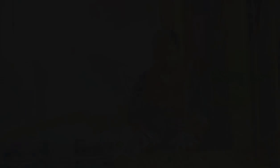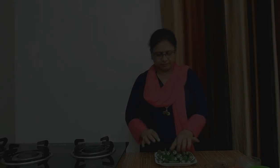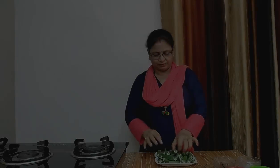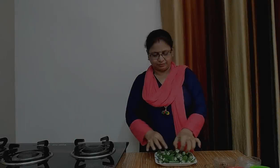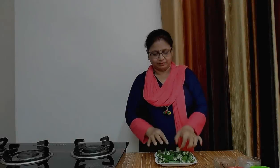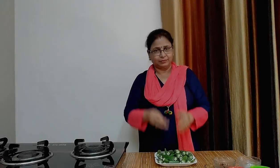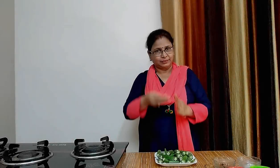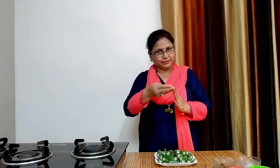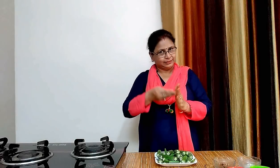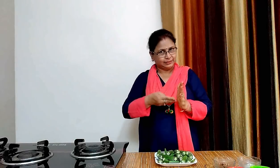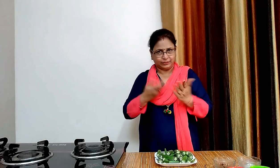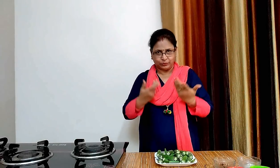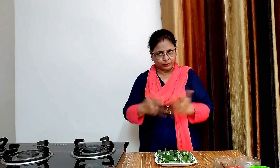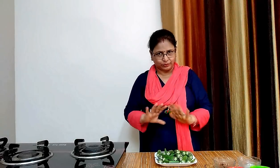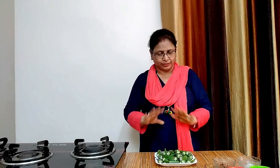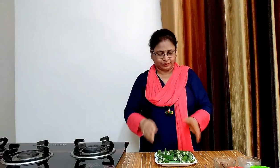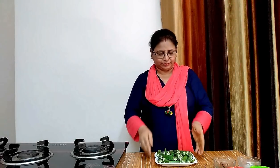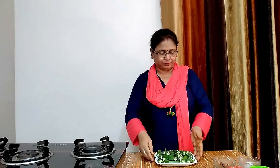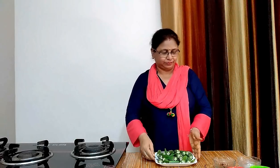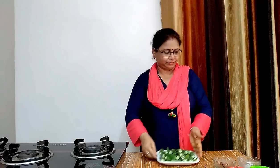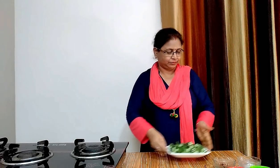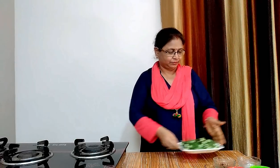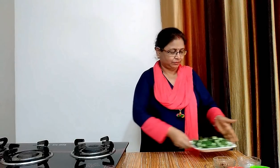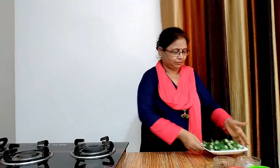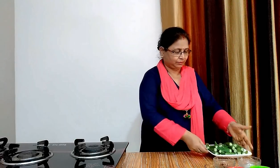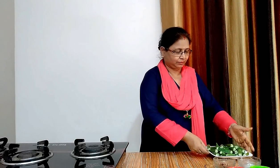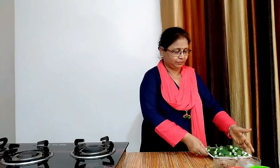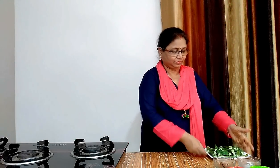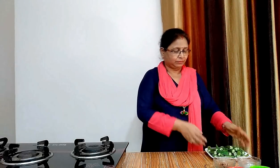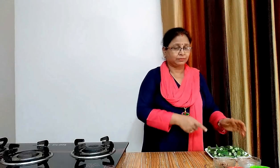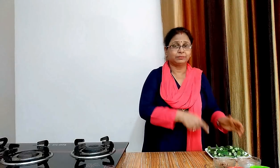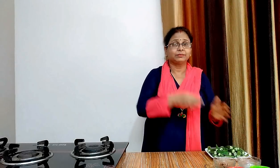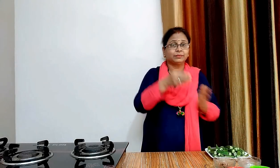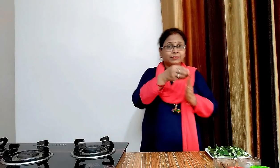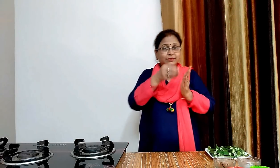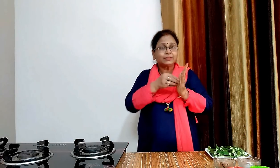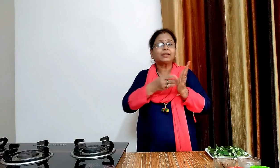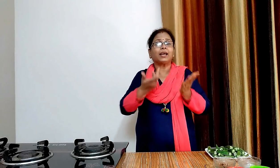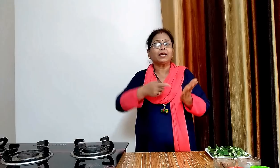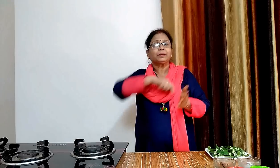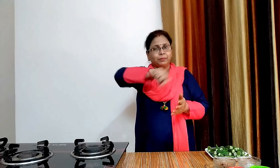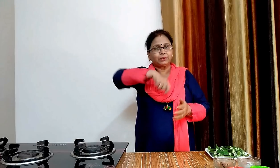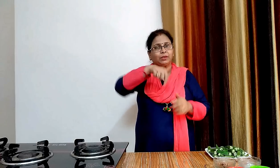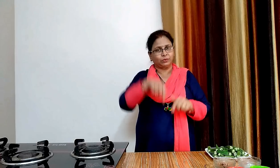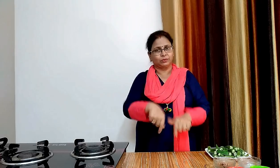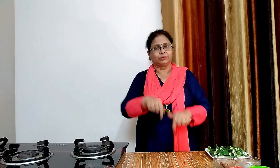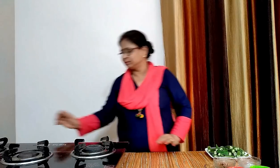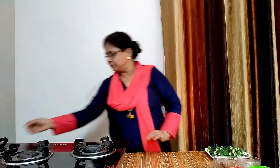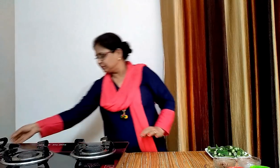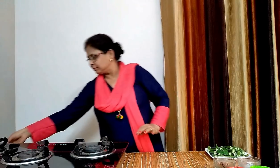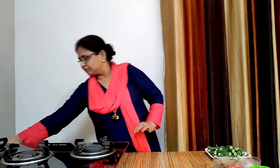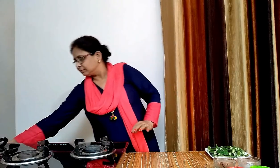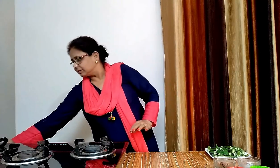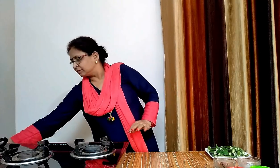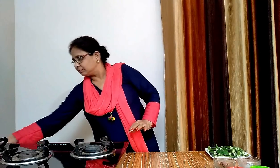सारे बिंडियों कट चुकी है अब इसमें भर्वे के लिए मसालों की त्यारी कर लेते हैं